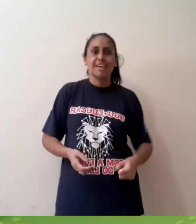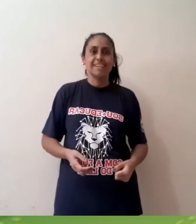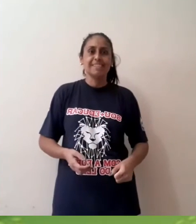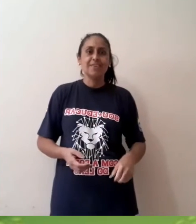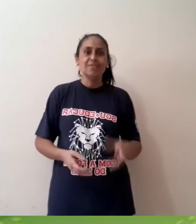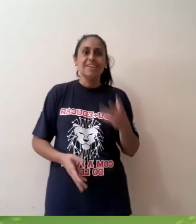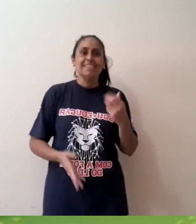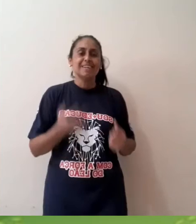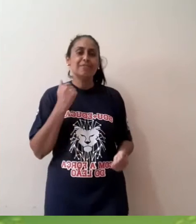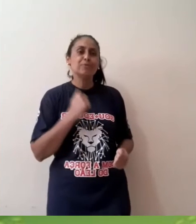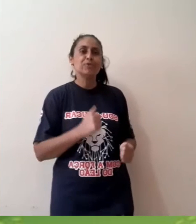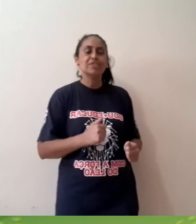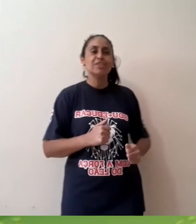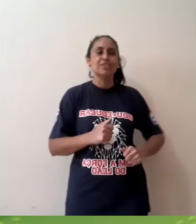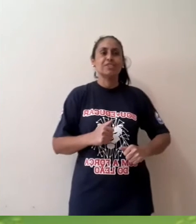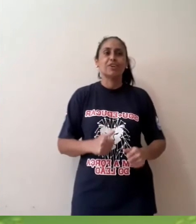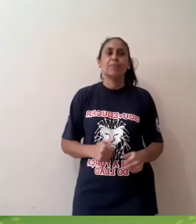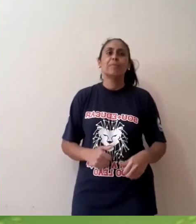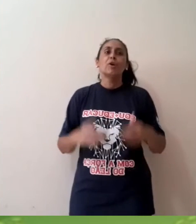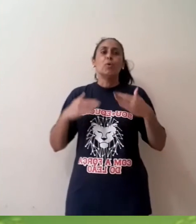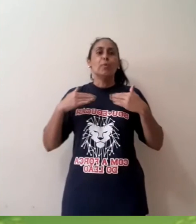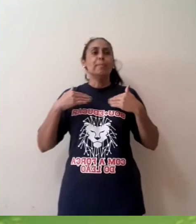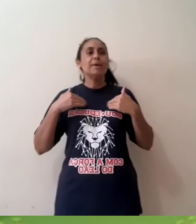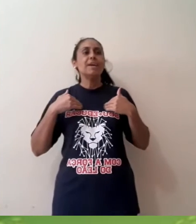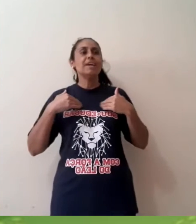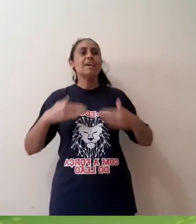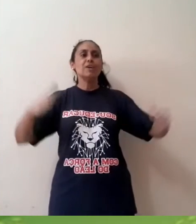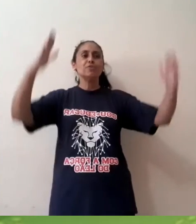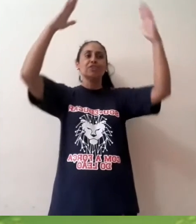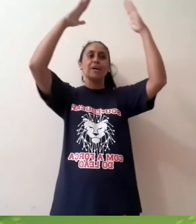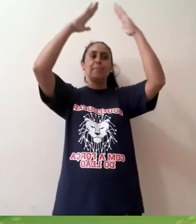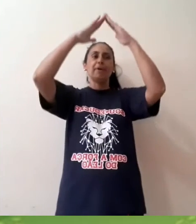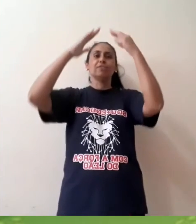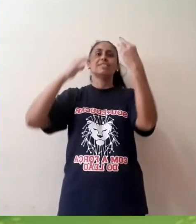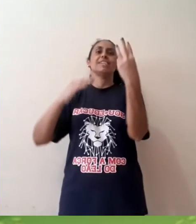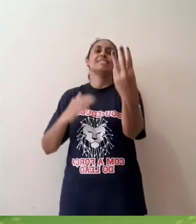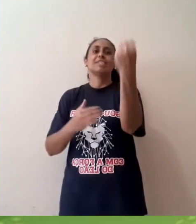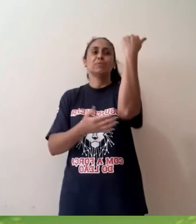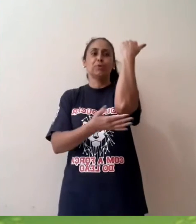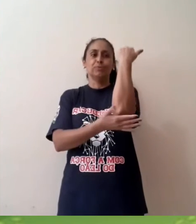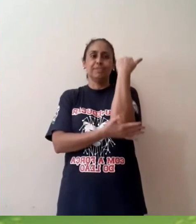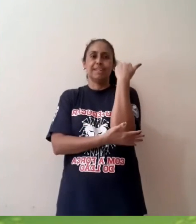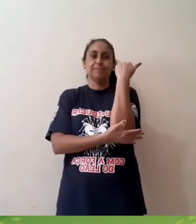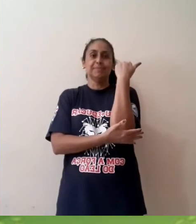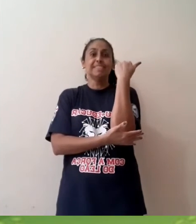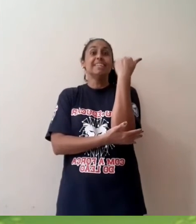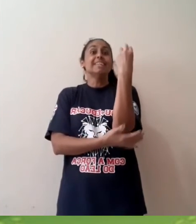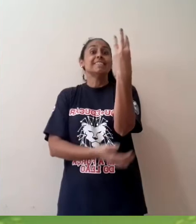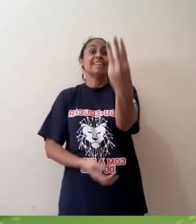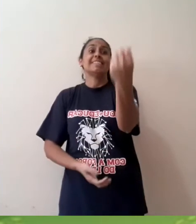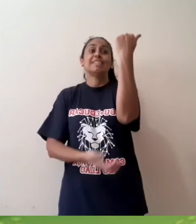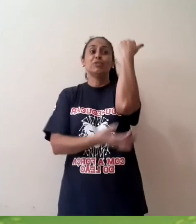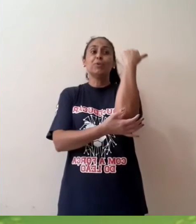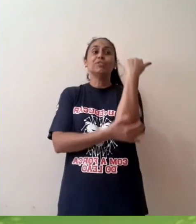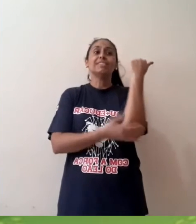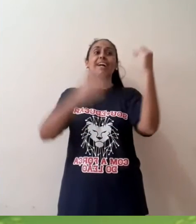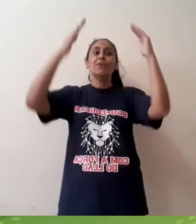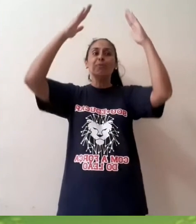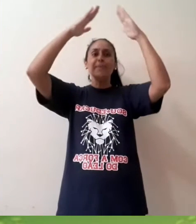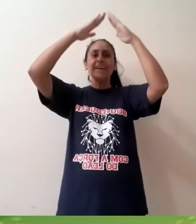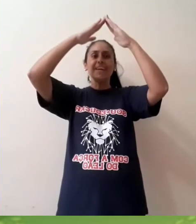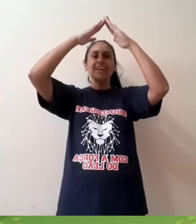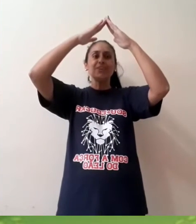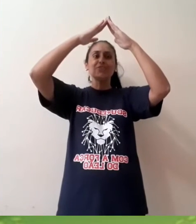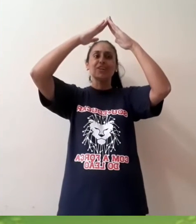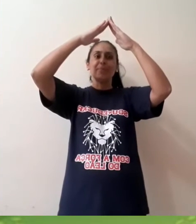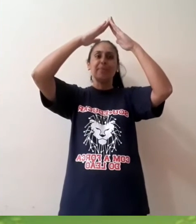Vamos lá então? Então vamos junto com a Charrose. O meu chapéu tem três pontas. Tem três pontas,